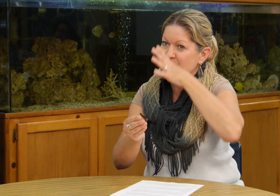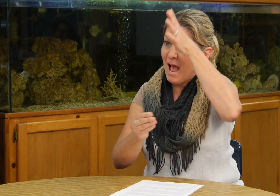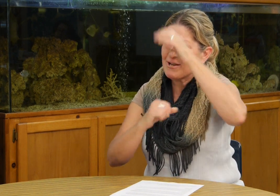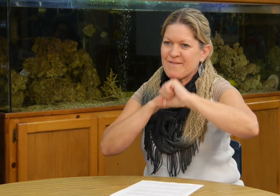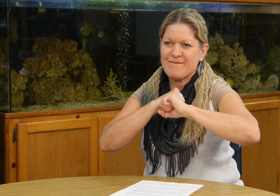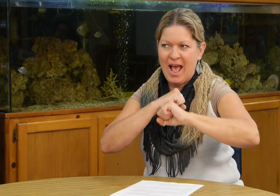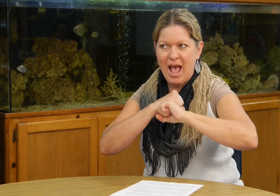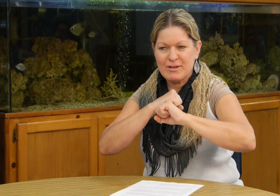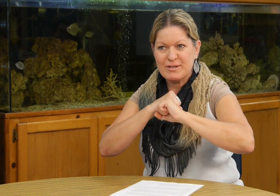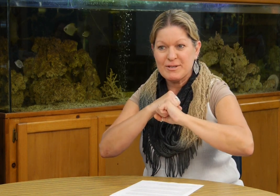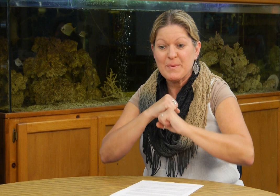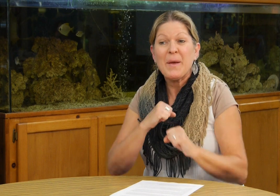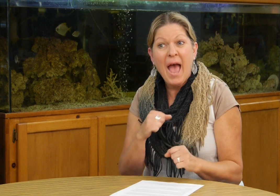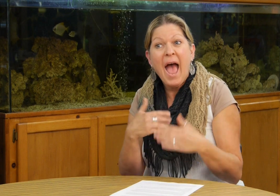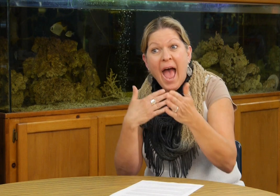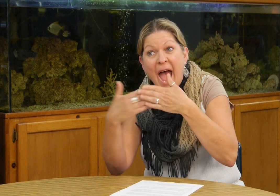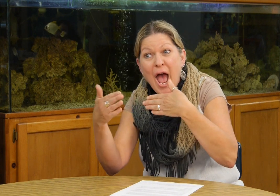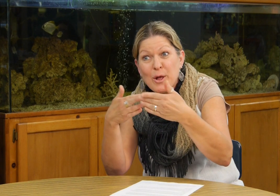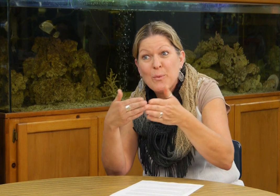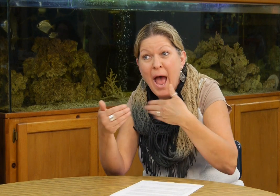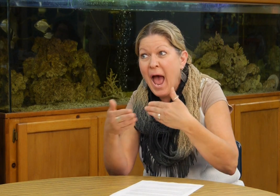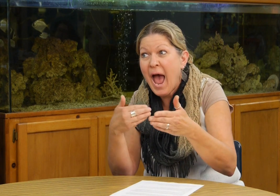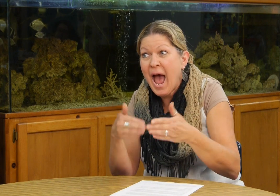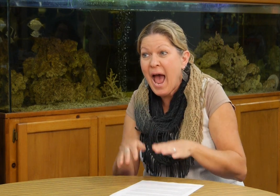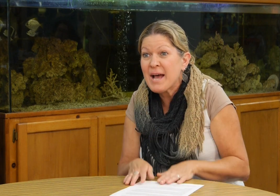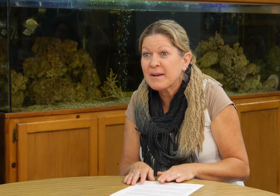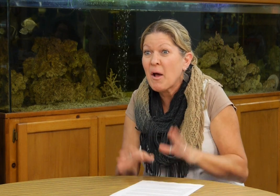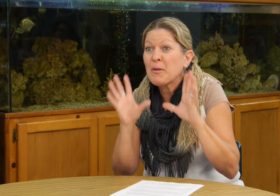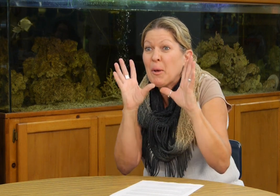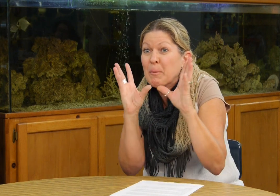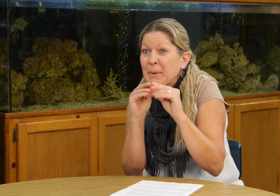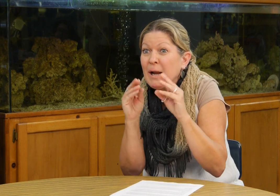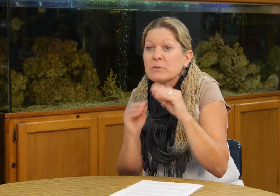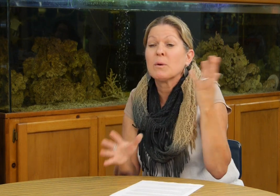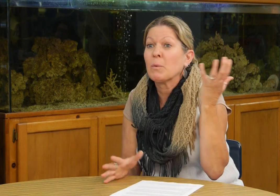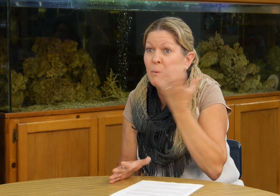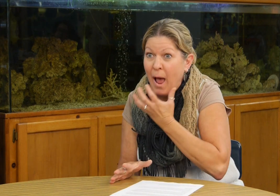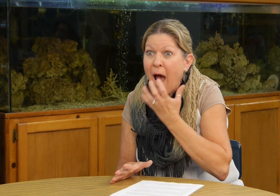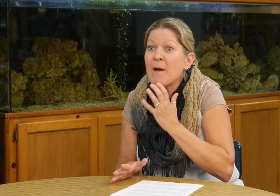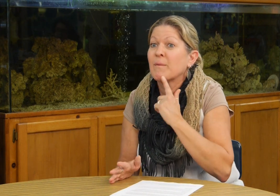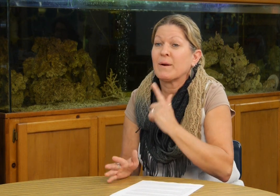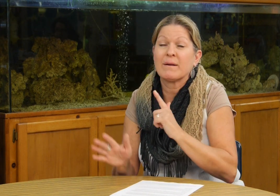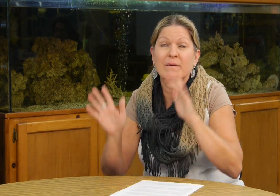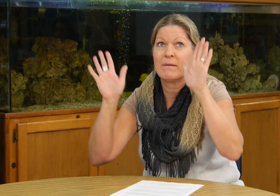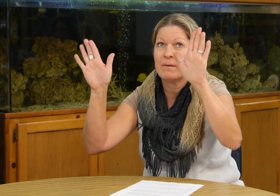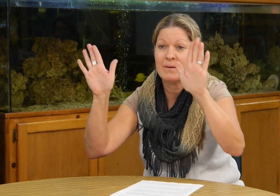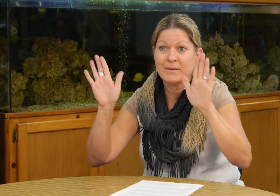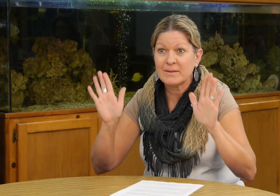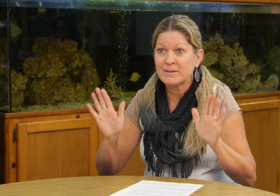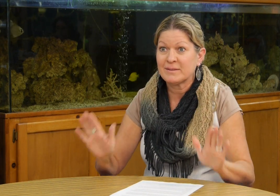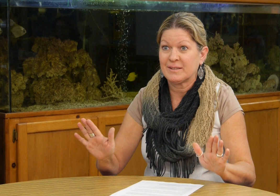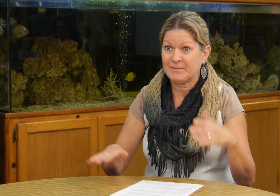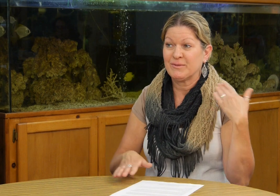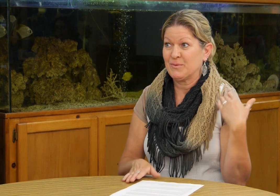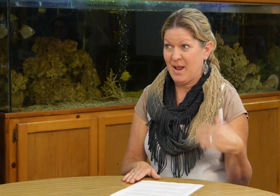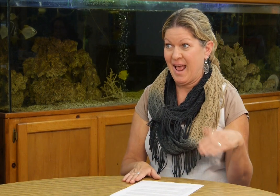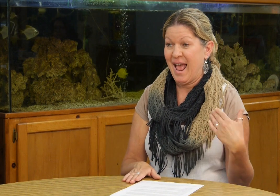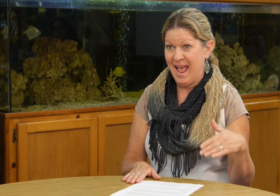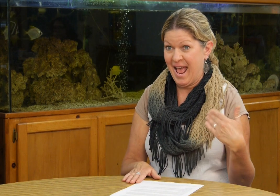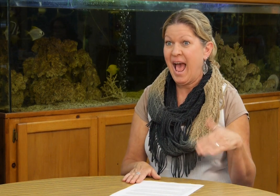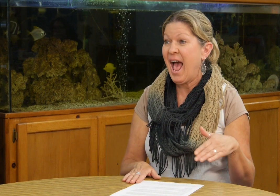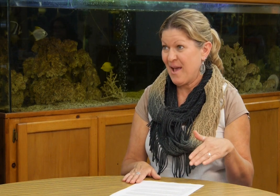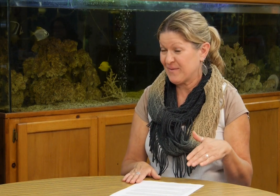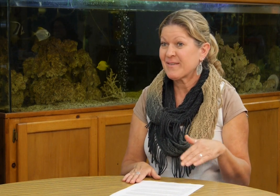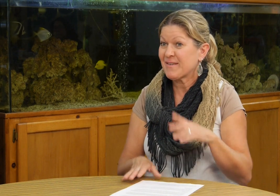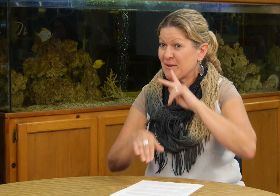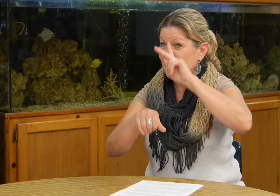recordar que se que se lo dejen saber los padres pero de todas maneras si quiero decirle que la reunión fue excelente fue maravillosa